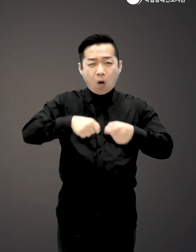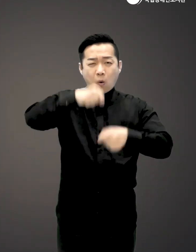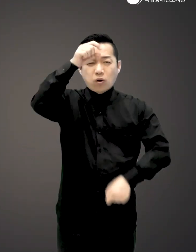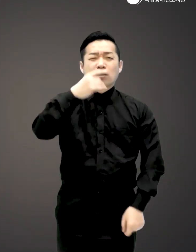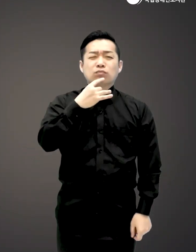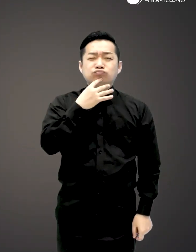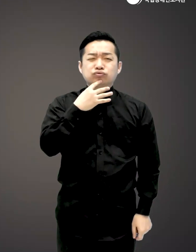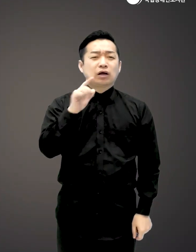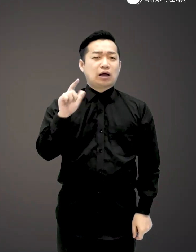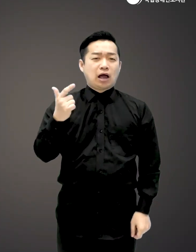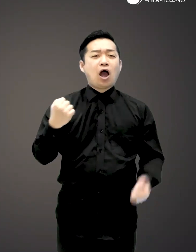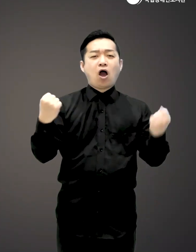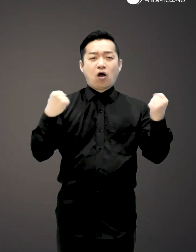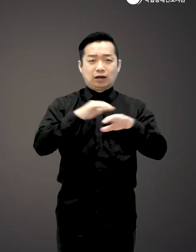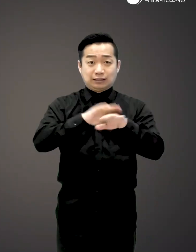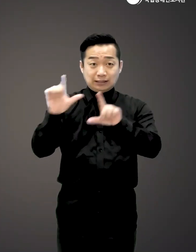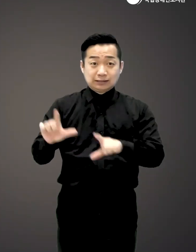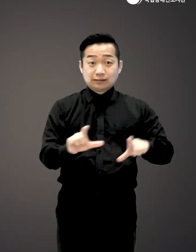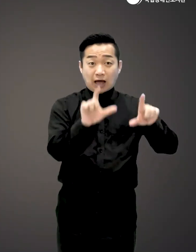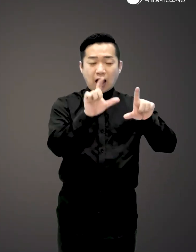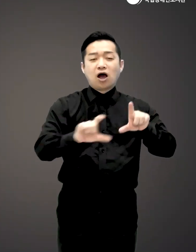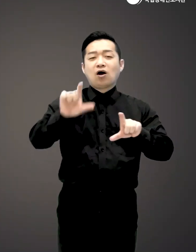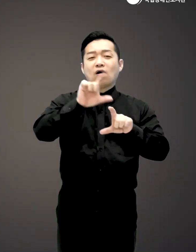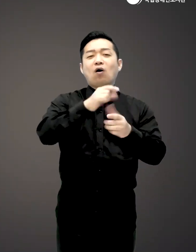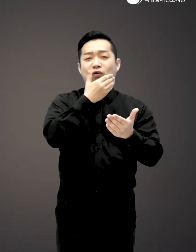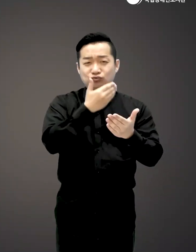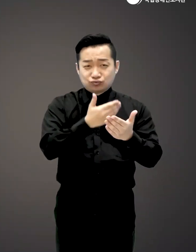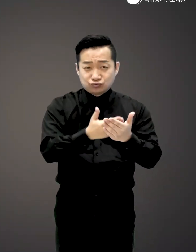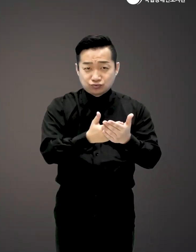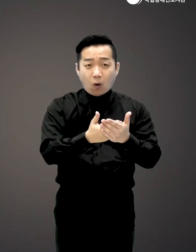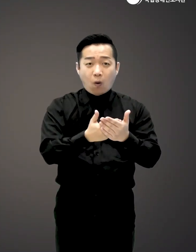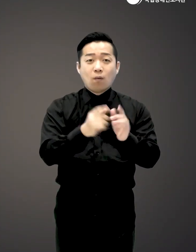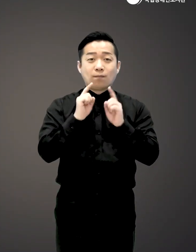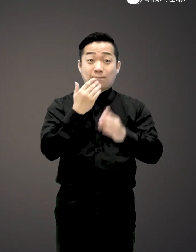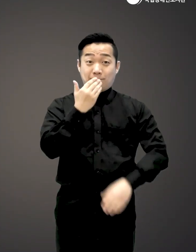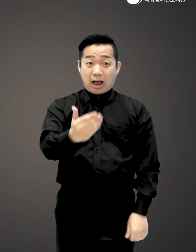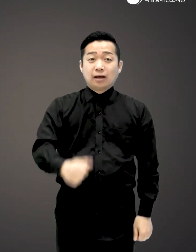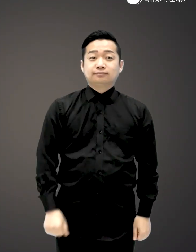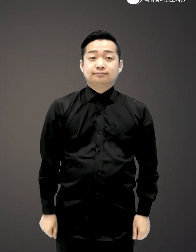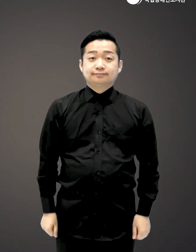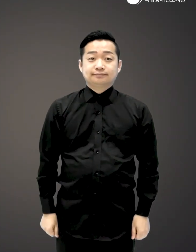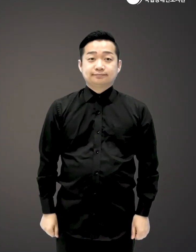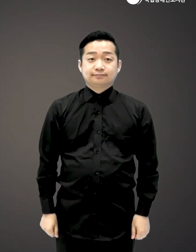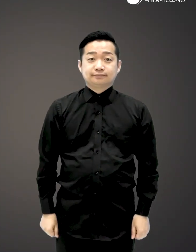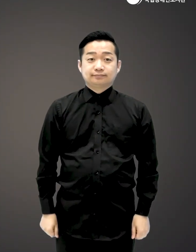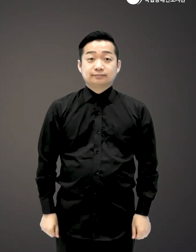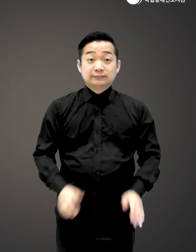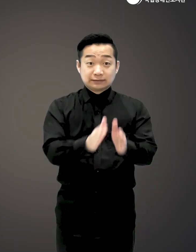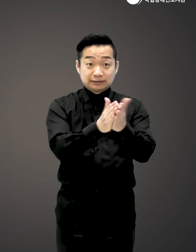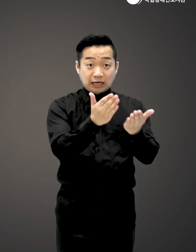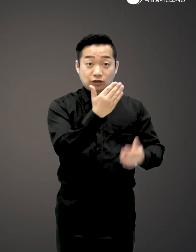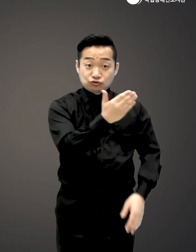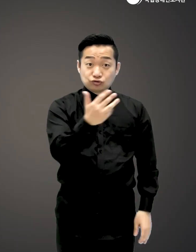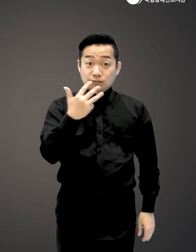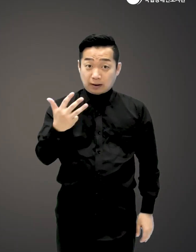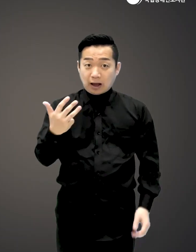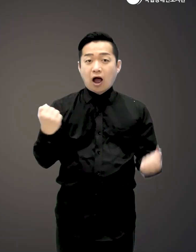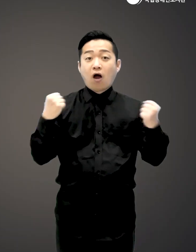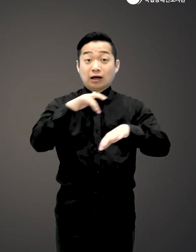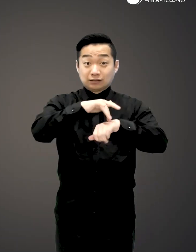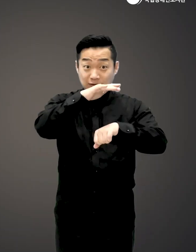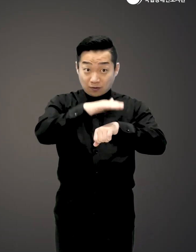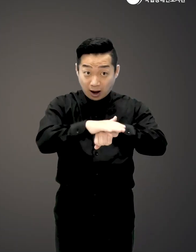오래 사는 것이 아닌 건강하게 잘 사는 것이 더 중요하다고 할 수 있습니다 책 9988